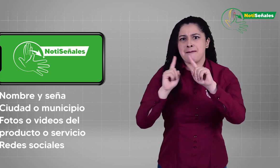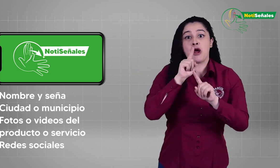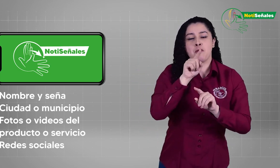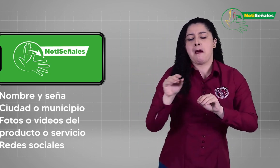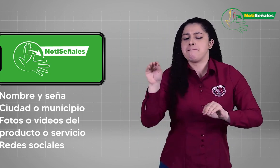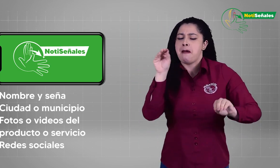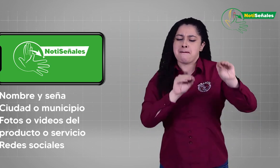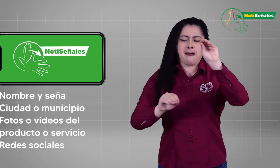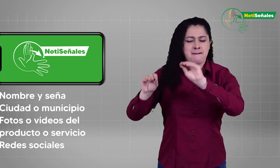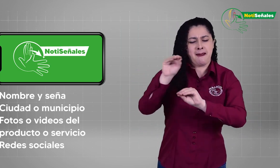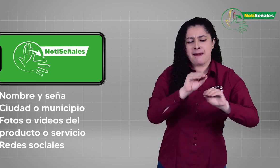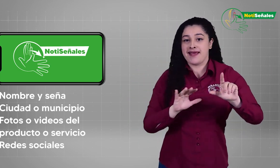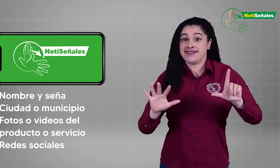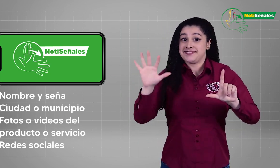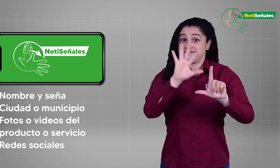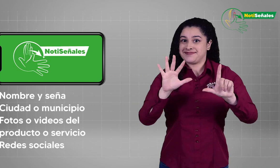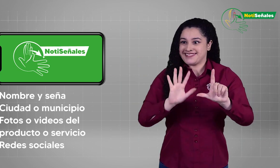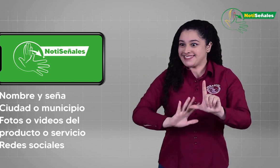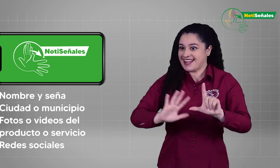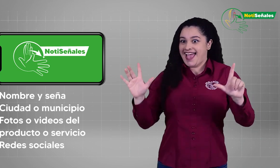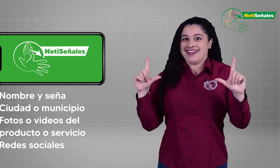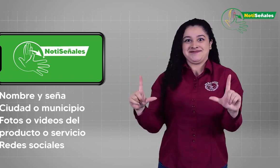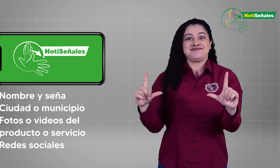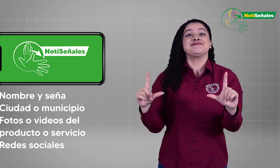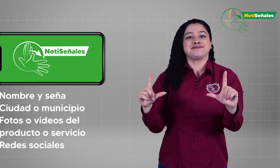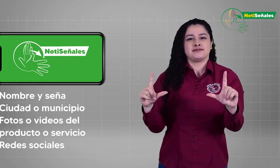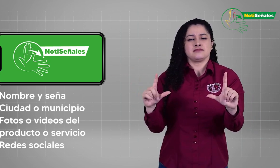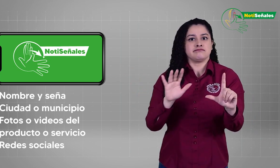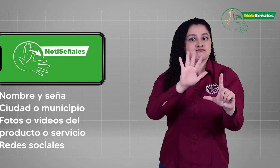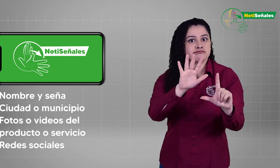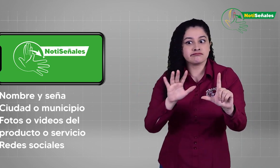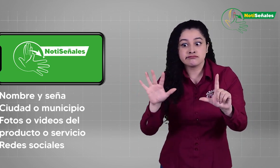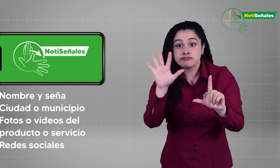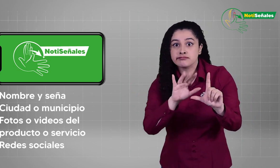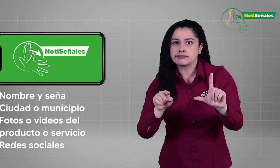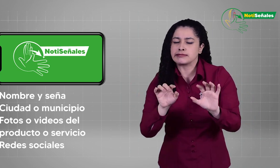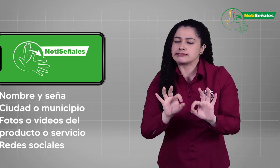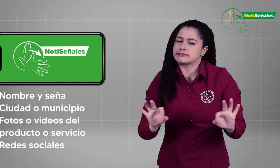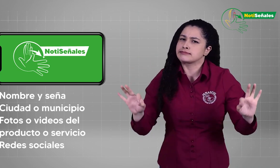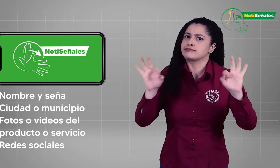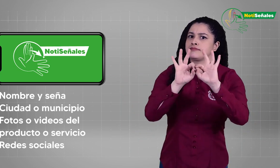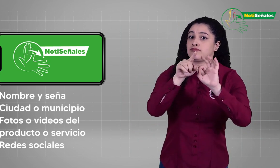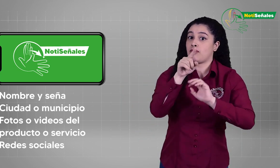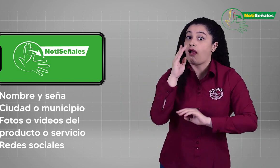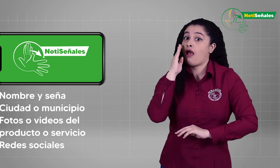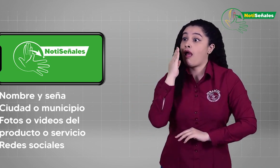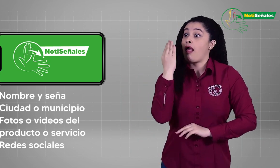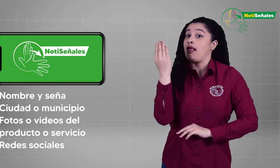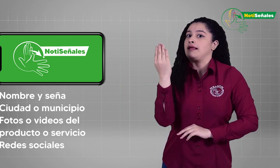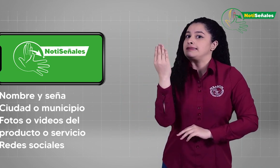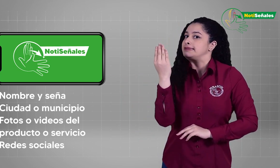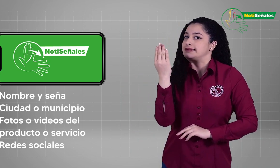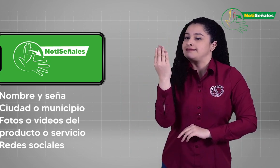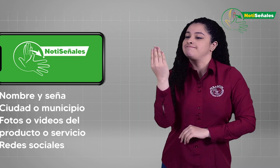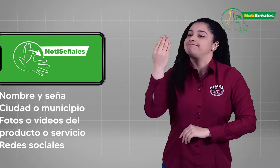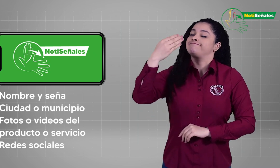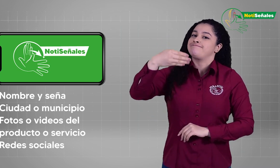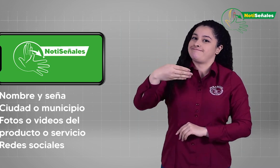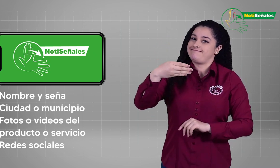El video debe venir listo. Es muy importante tener en cuenta que debe estar grabado de forma horizontal y no vertical.